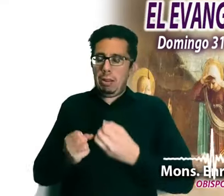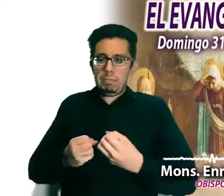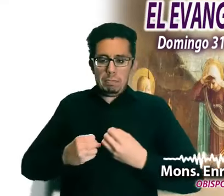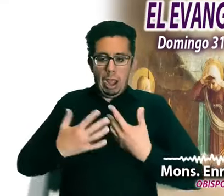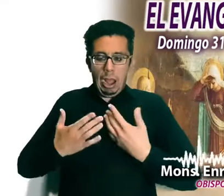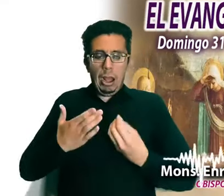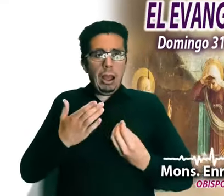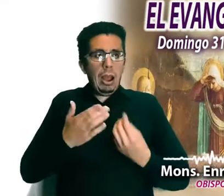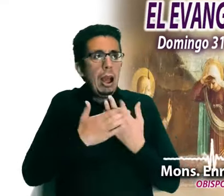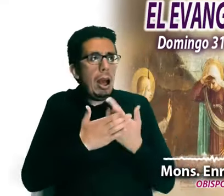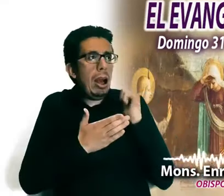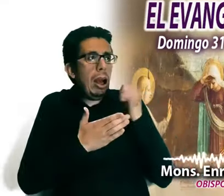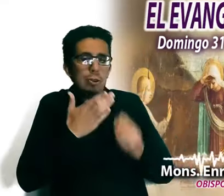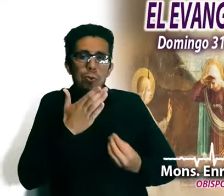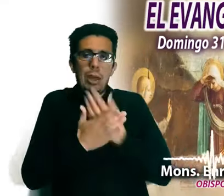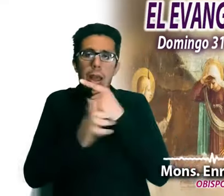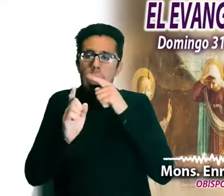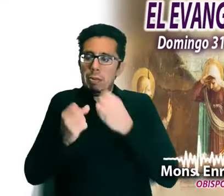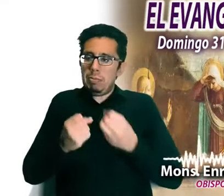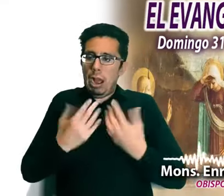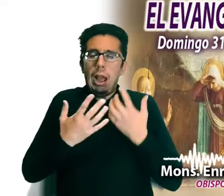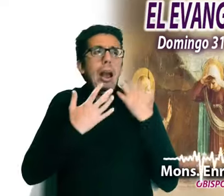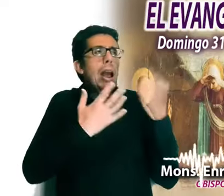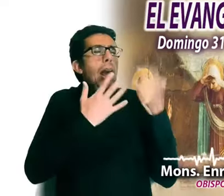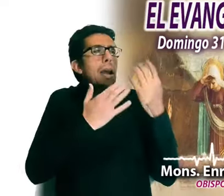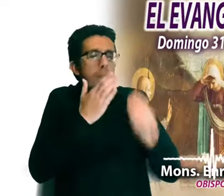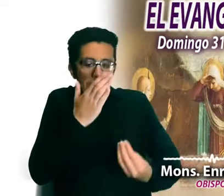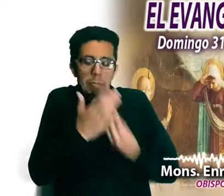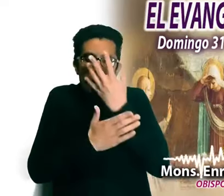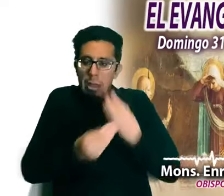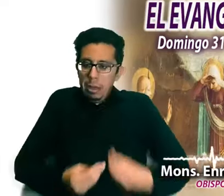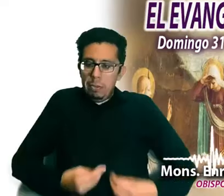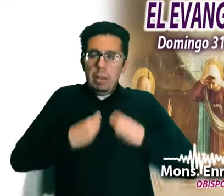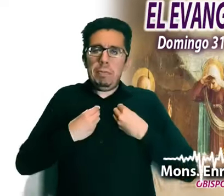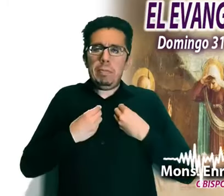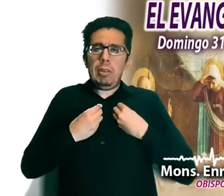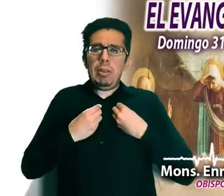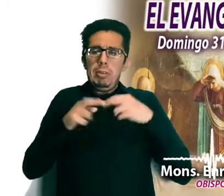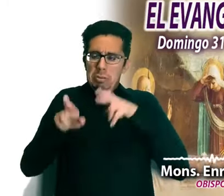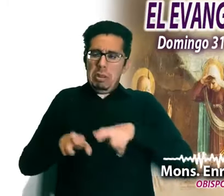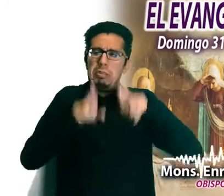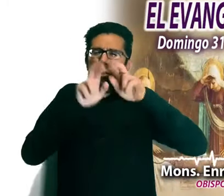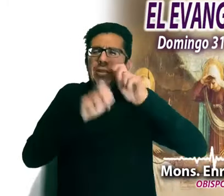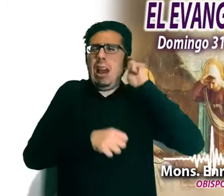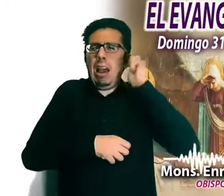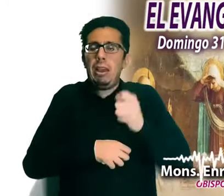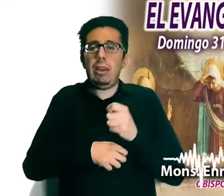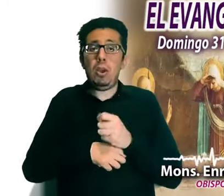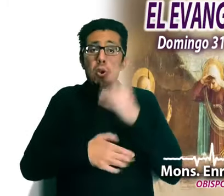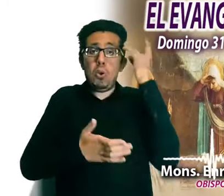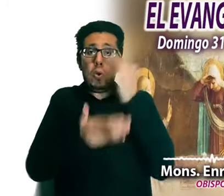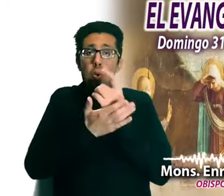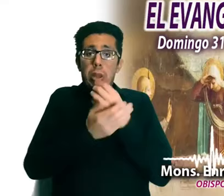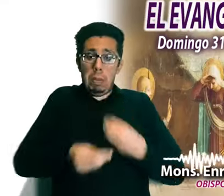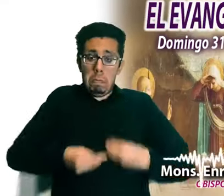y nuestros anhelos y los deseos de una vida nueva. Resucitar es mucho más que revivir,